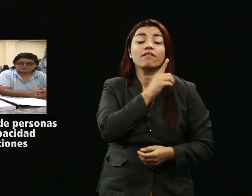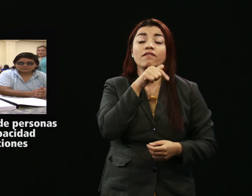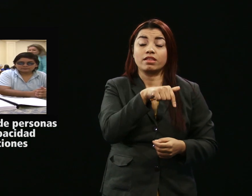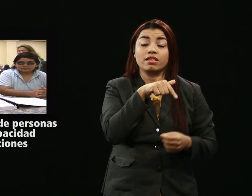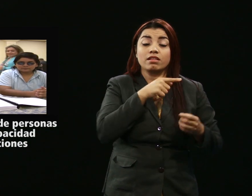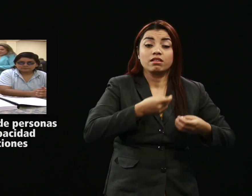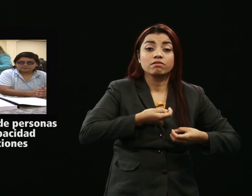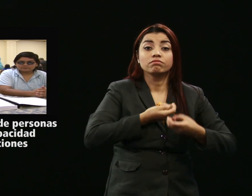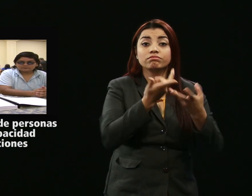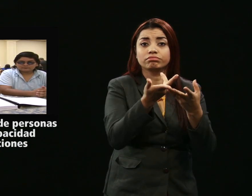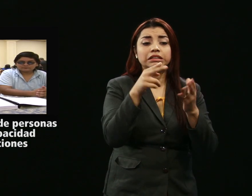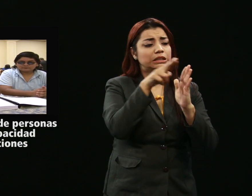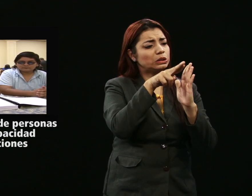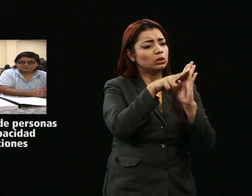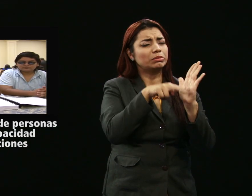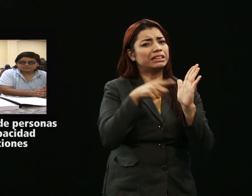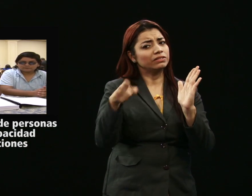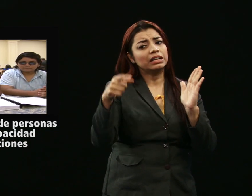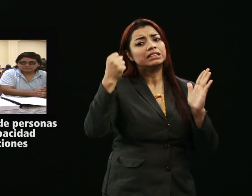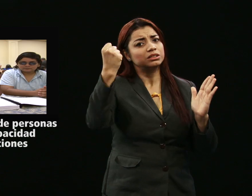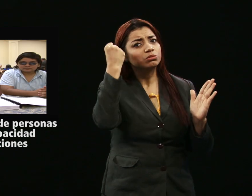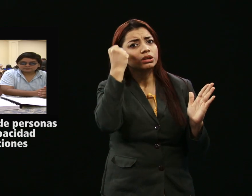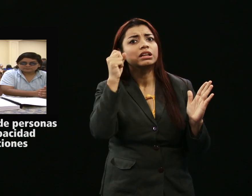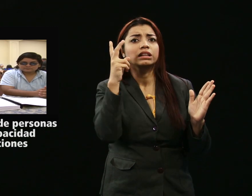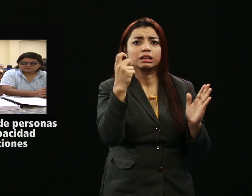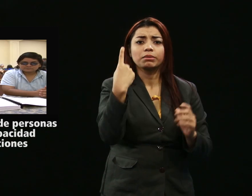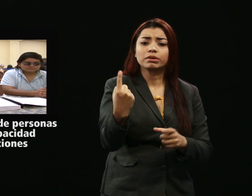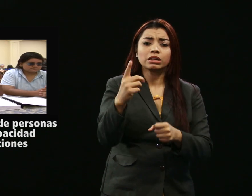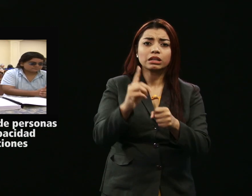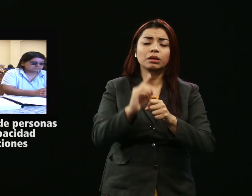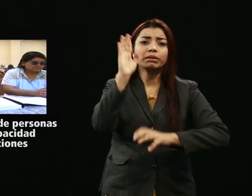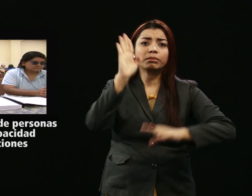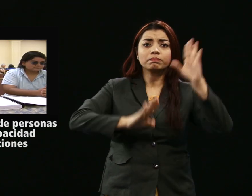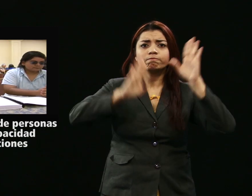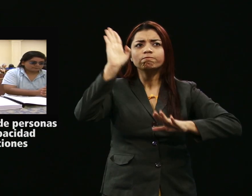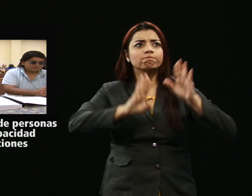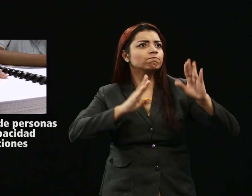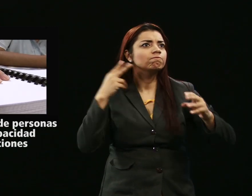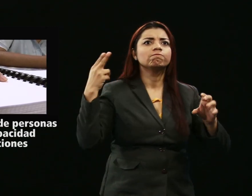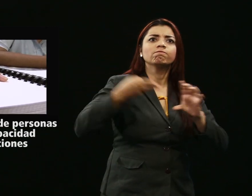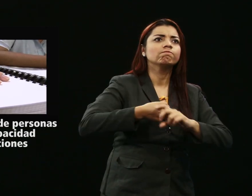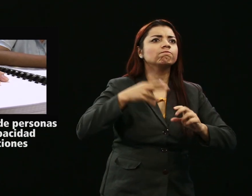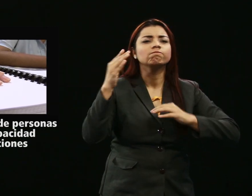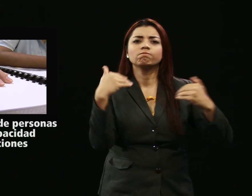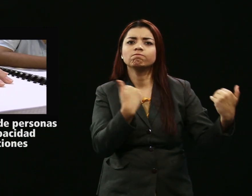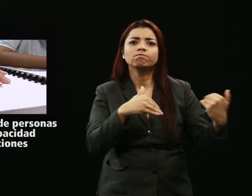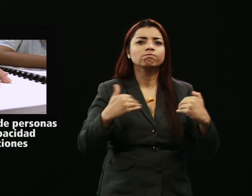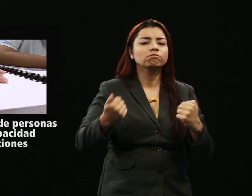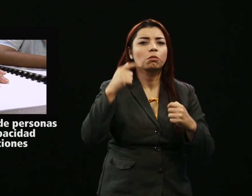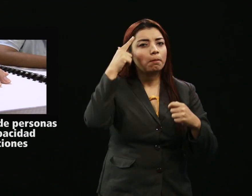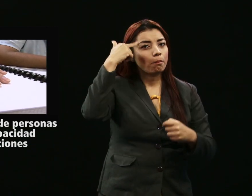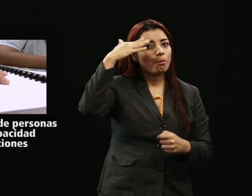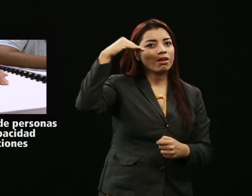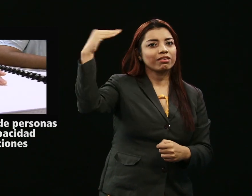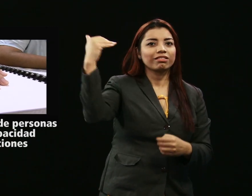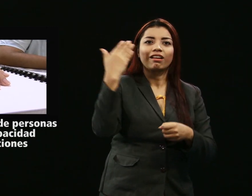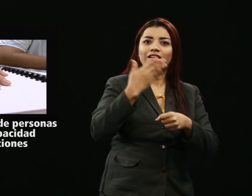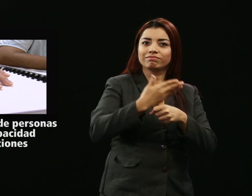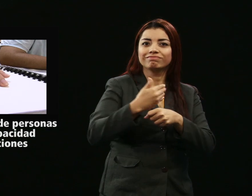normativa se plasme la participación política de las personas con discapacidad y en ese sentido, aseguró que serán los partidos